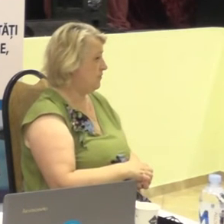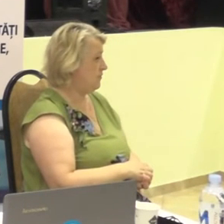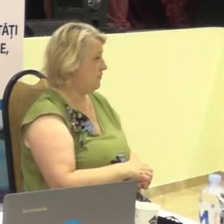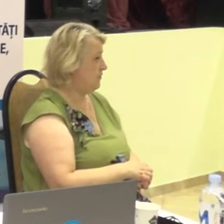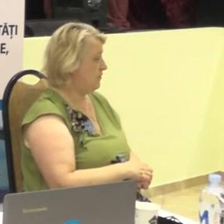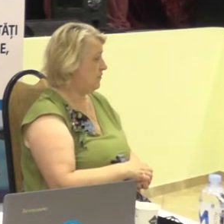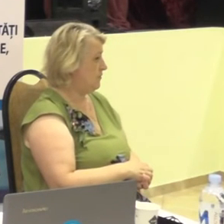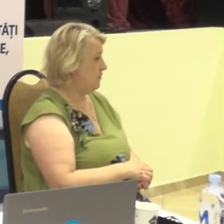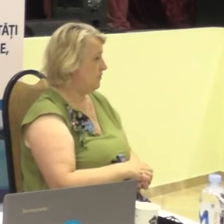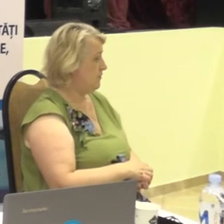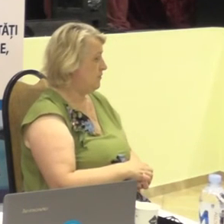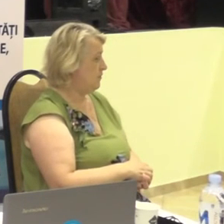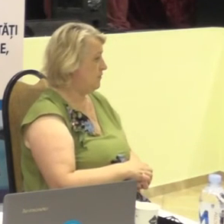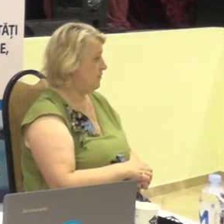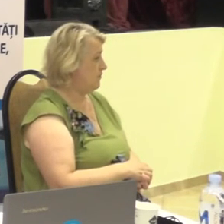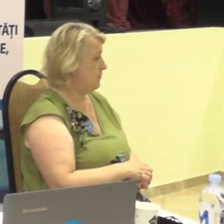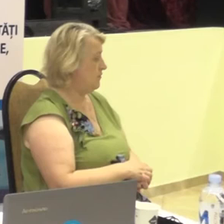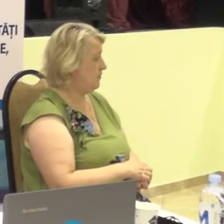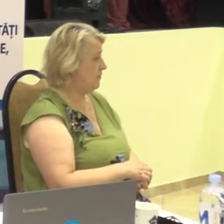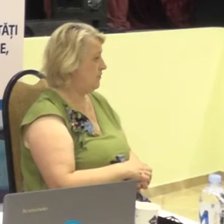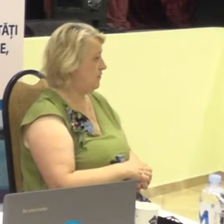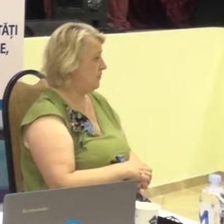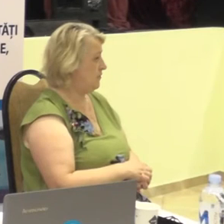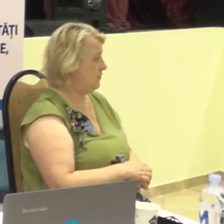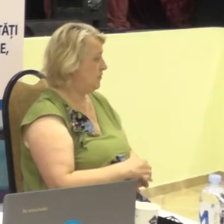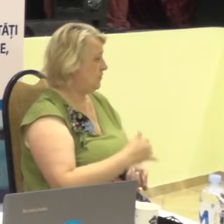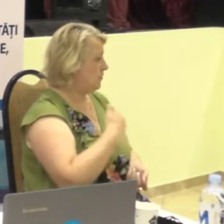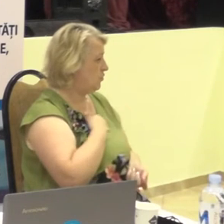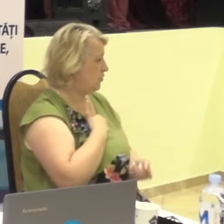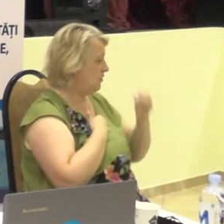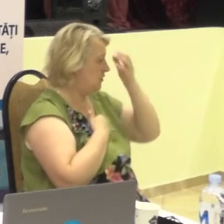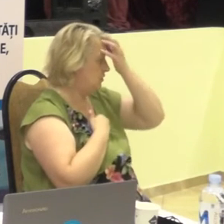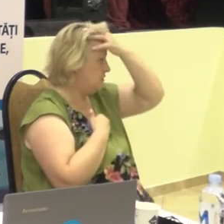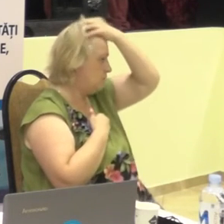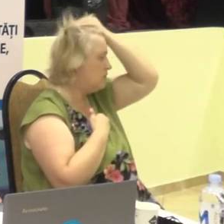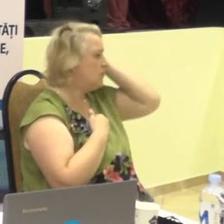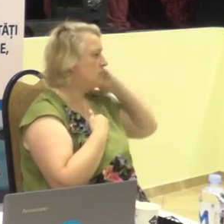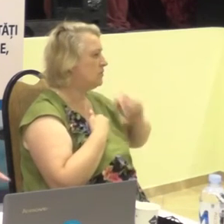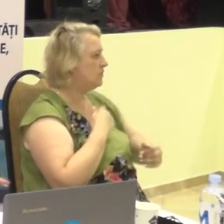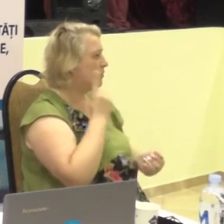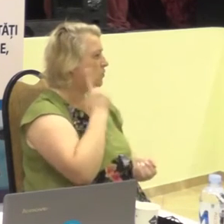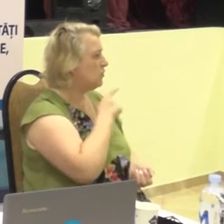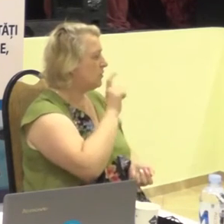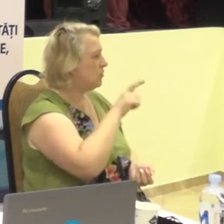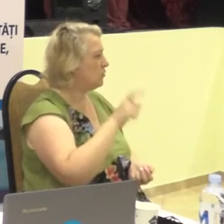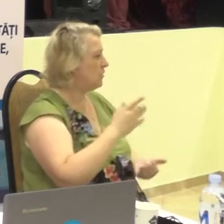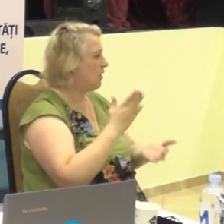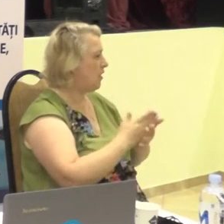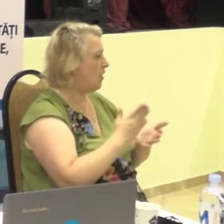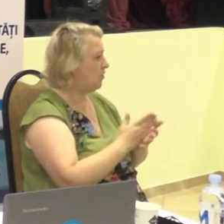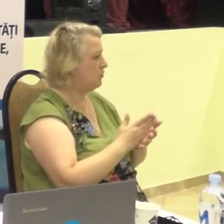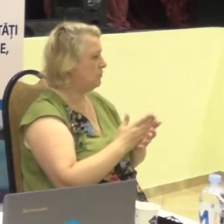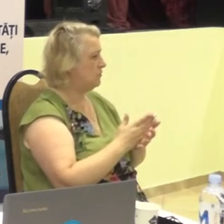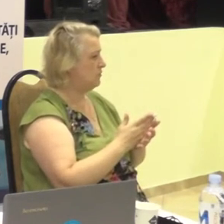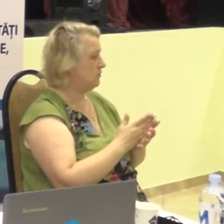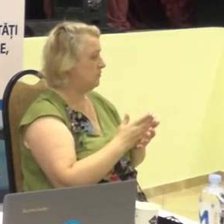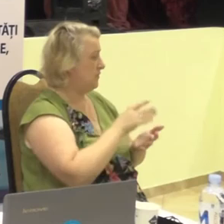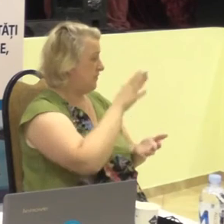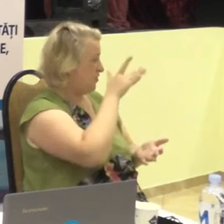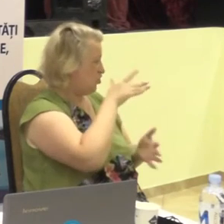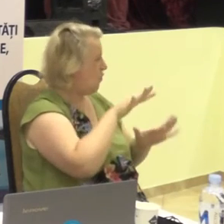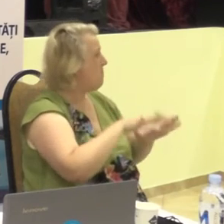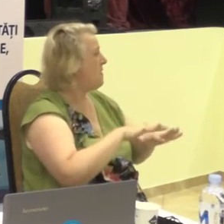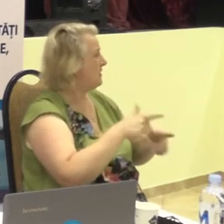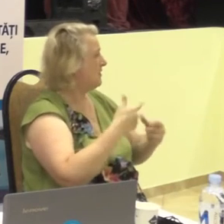deosebire la noi, persoane deficiențe de auz au localități în municipiu